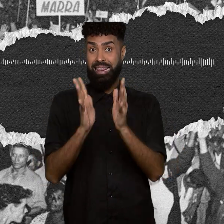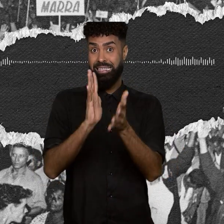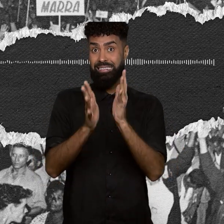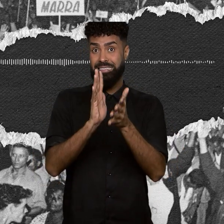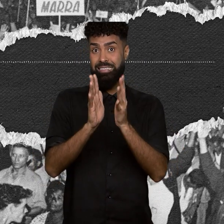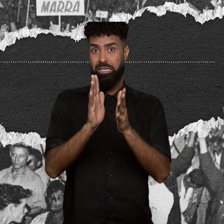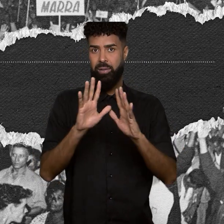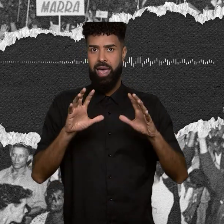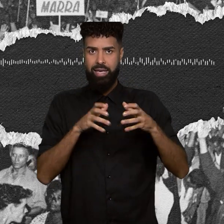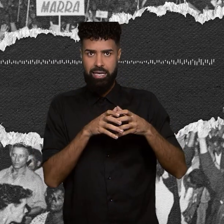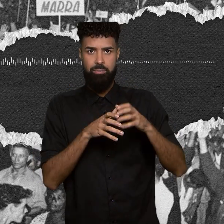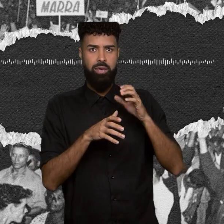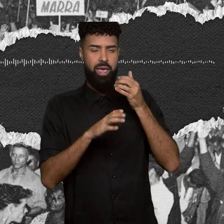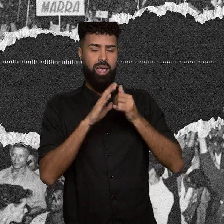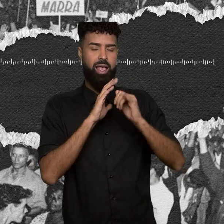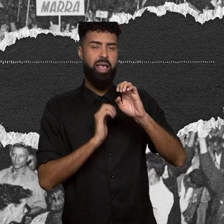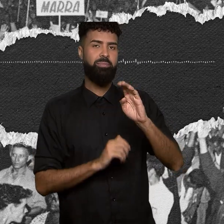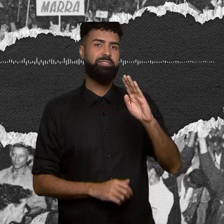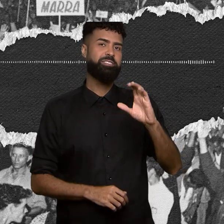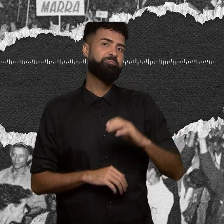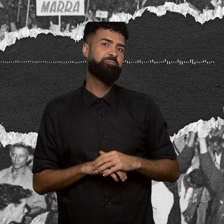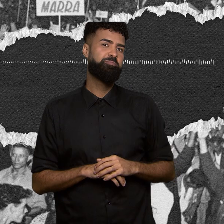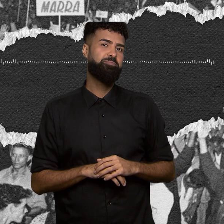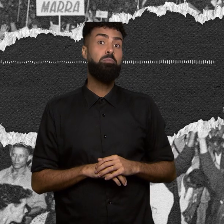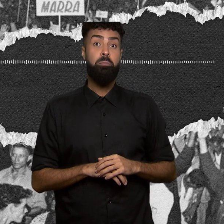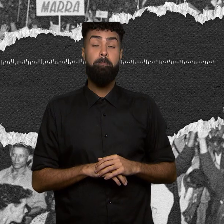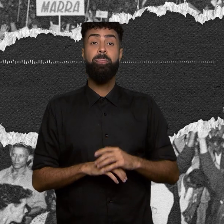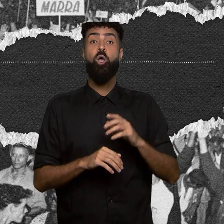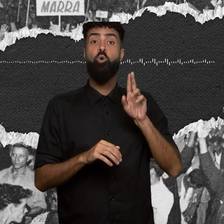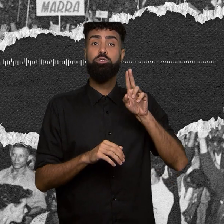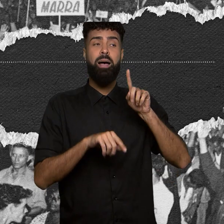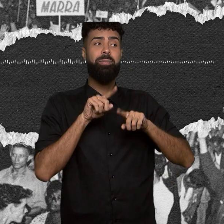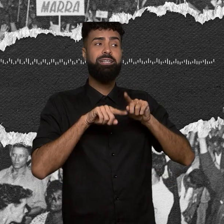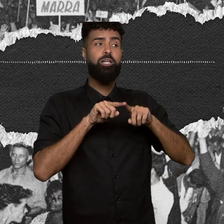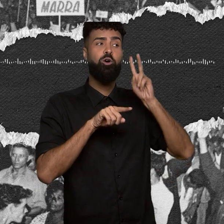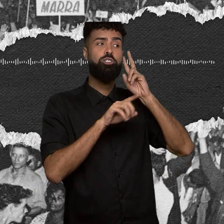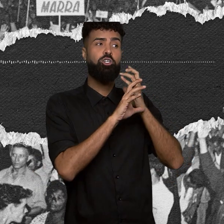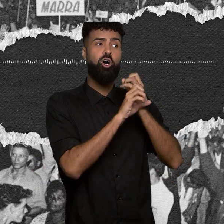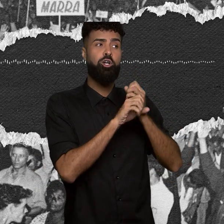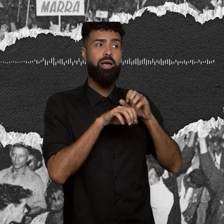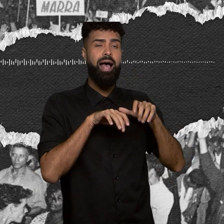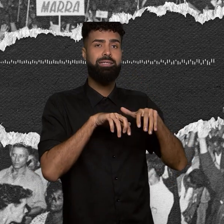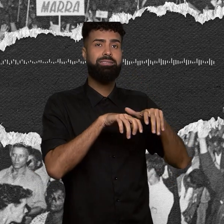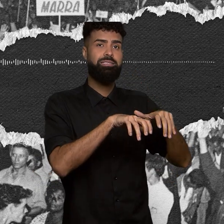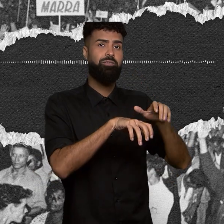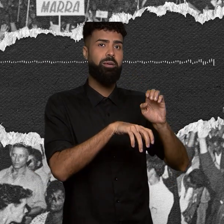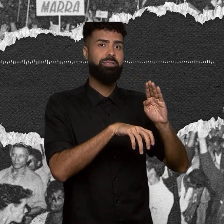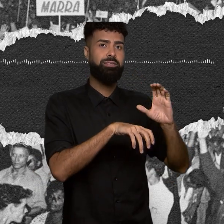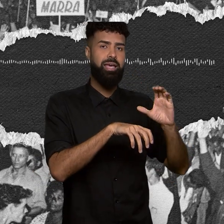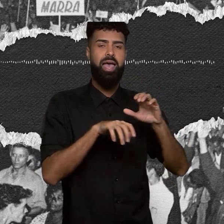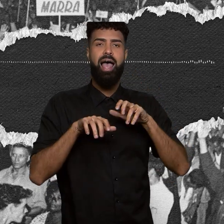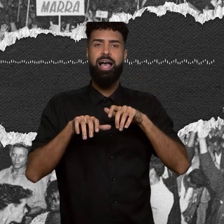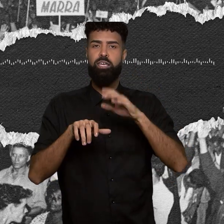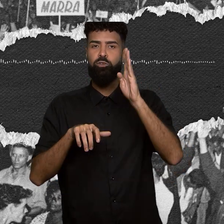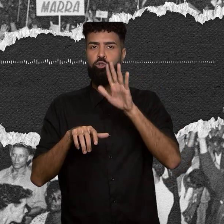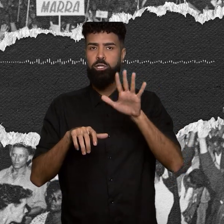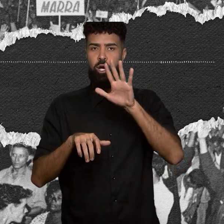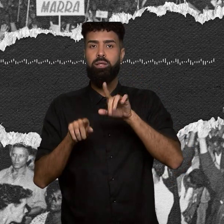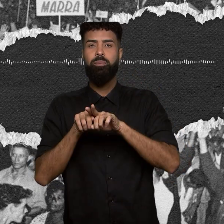equipe da IBC. Usamos material histórico do acervo da IBC, do Arquivo Nacional e do DHNet, Rede de Direitos Humanos e